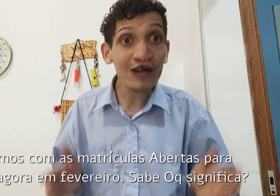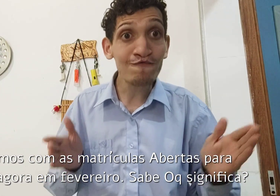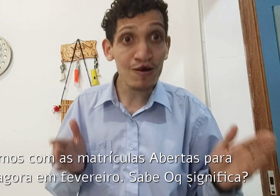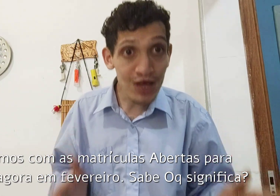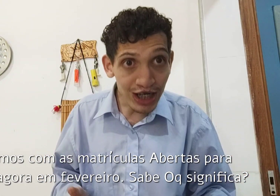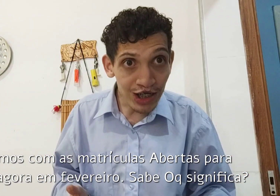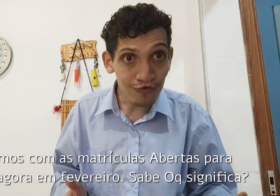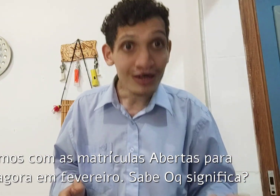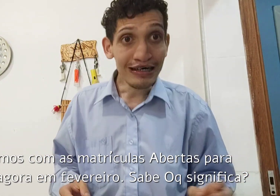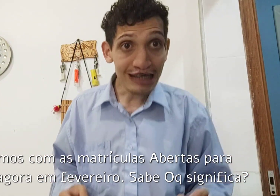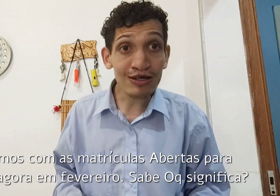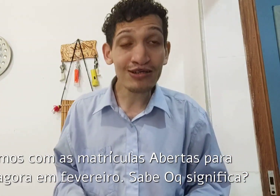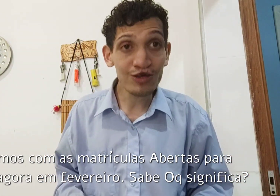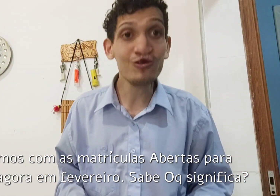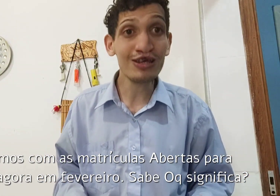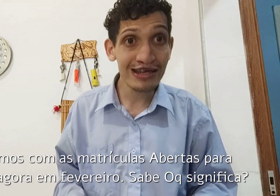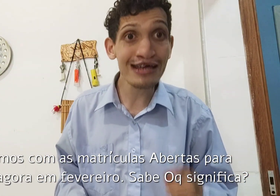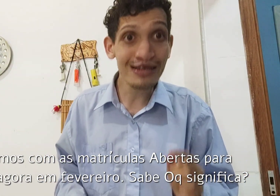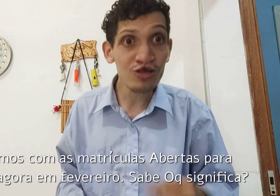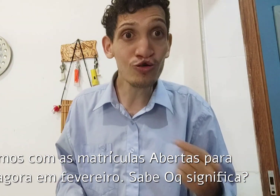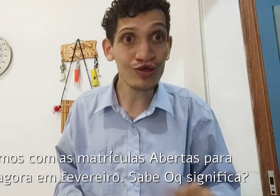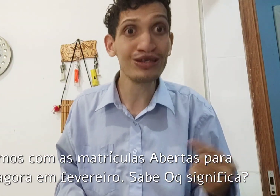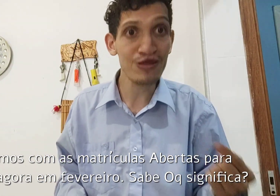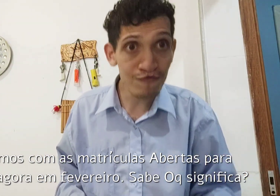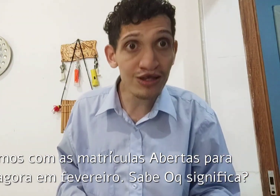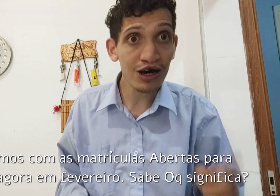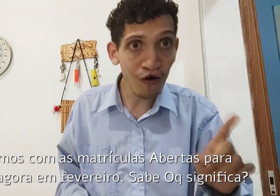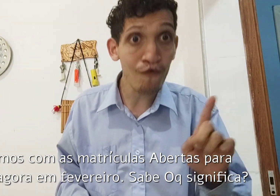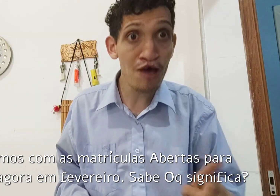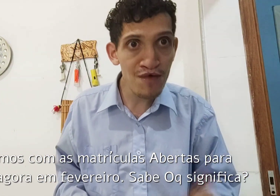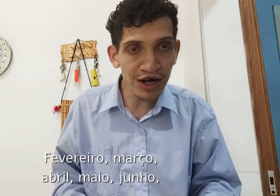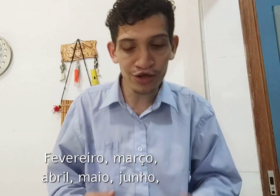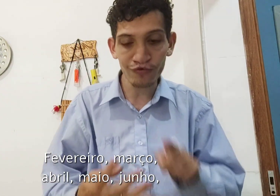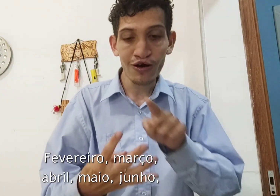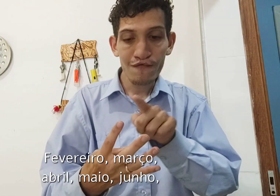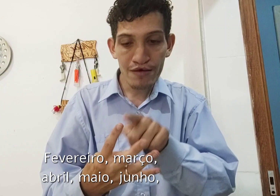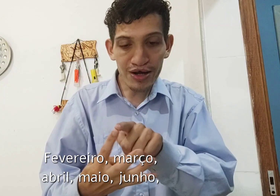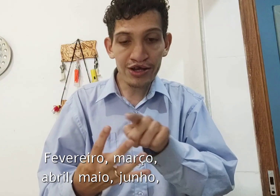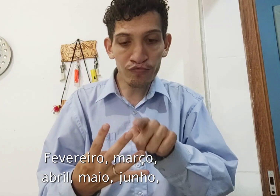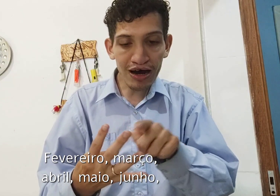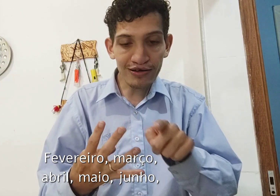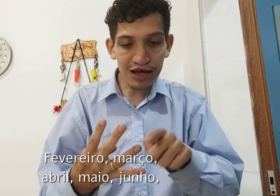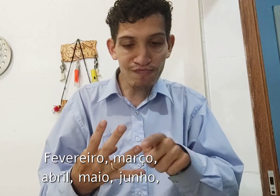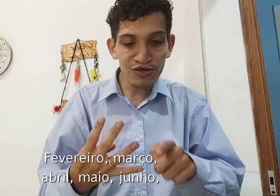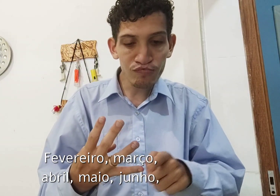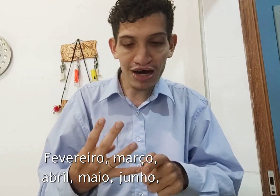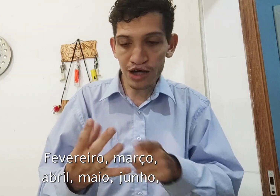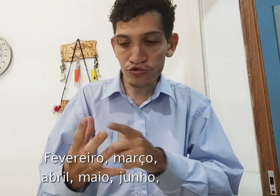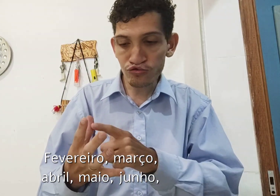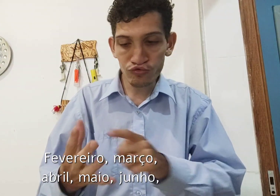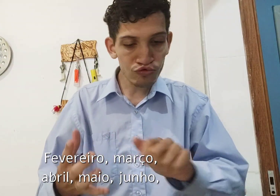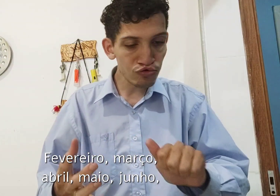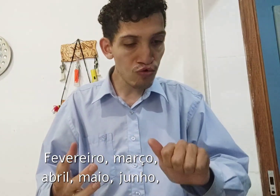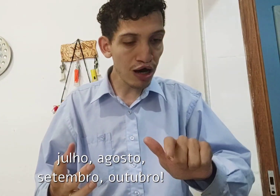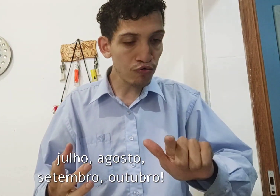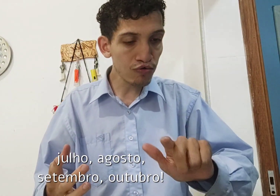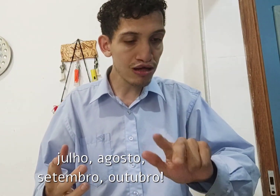hora em Fevereiro. Sabem que isso significa? Fevereiro, março, abril, maio, julho, julho, avô,